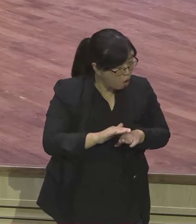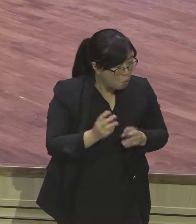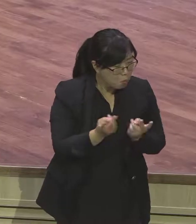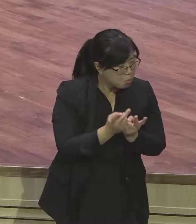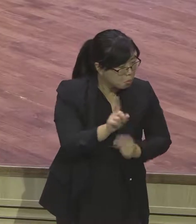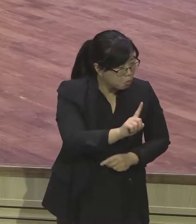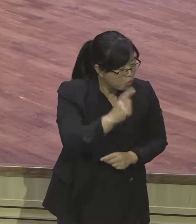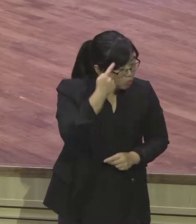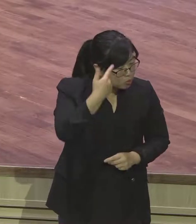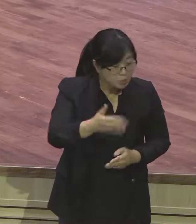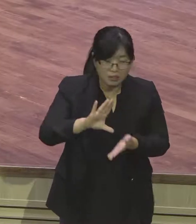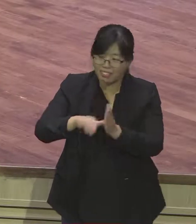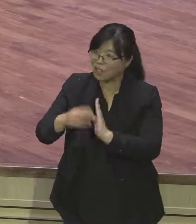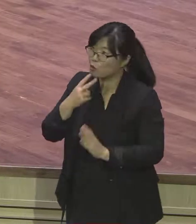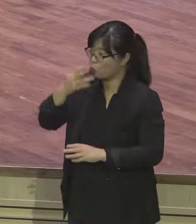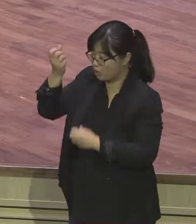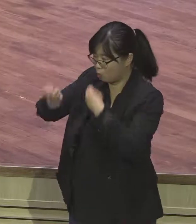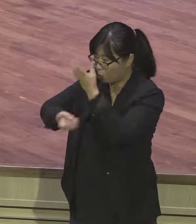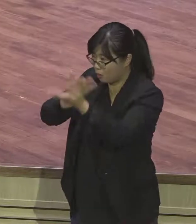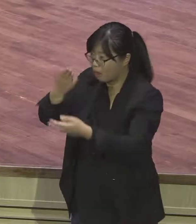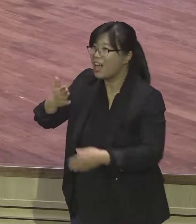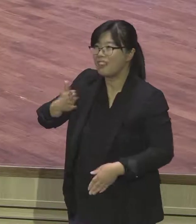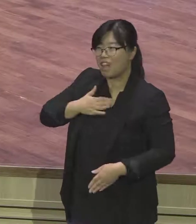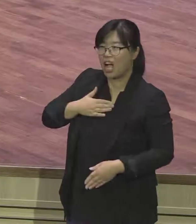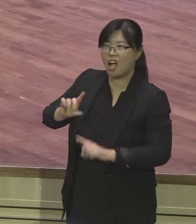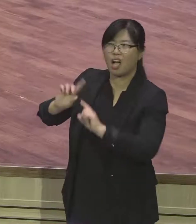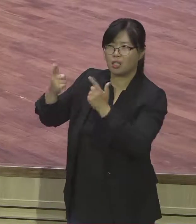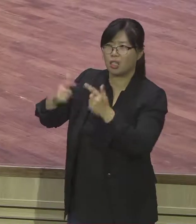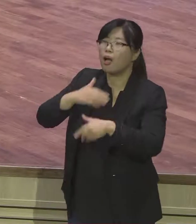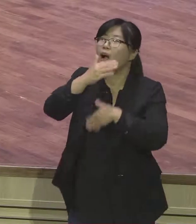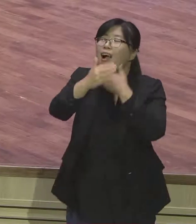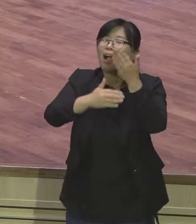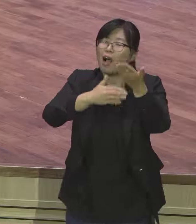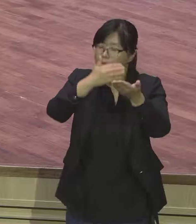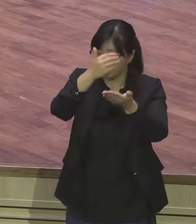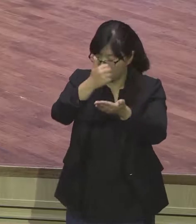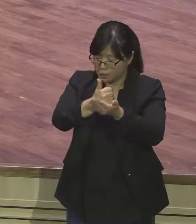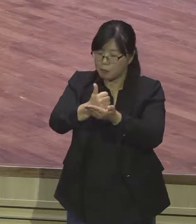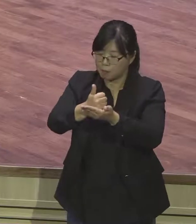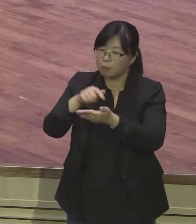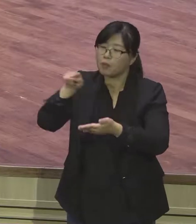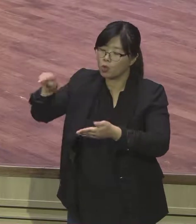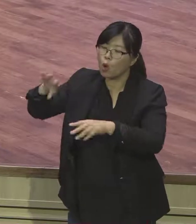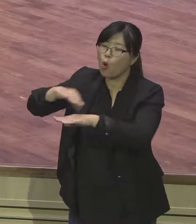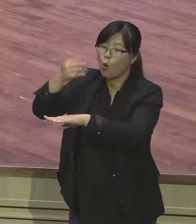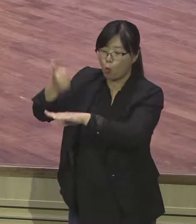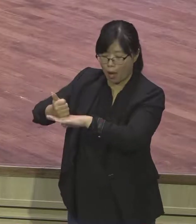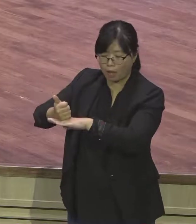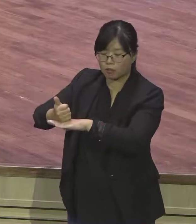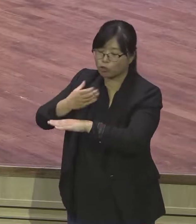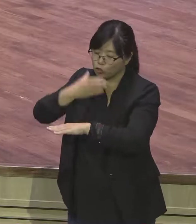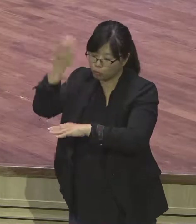하나님을 증거합니다 요셉은요 그 입술을 통해서 하나님만을 영원하게 하는 하나님만을 증거했어요